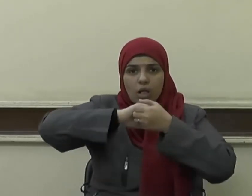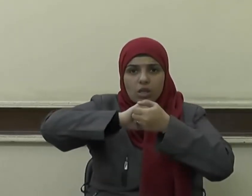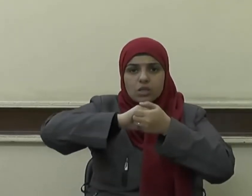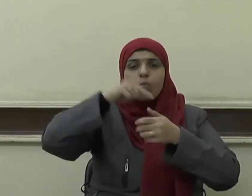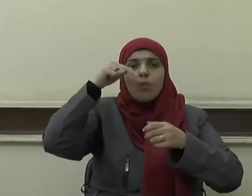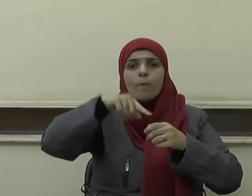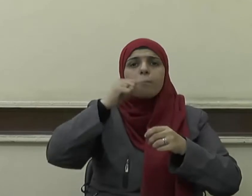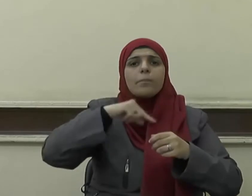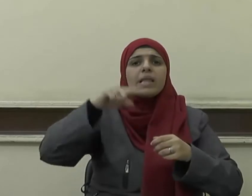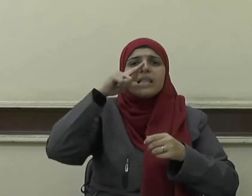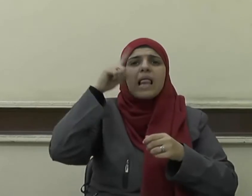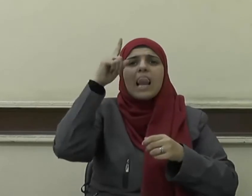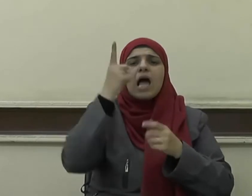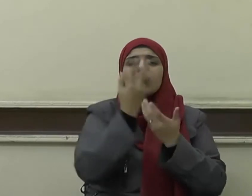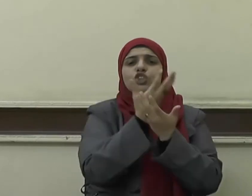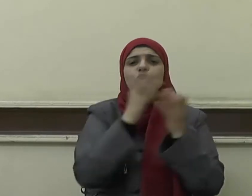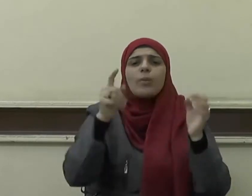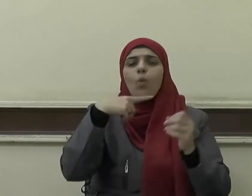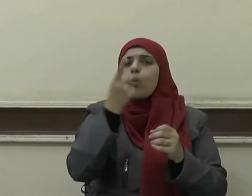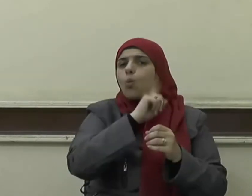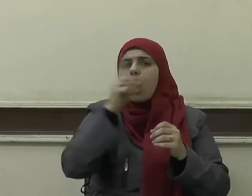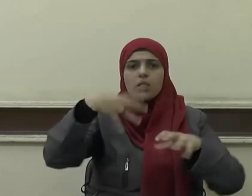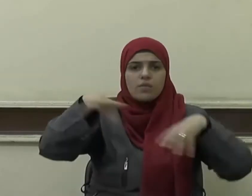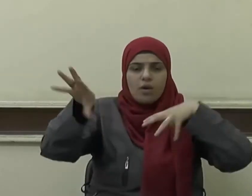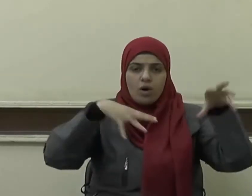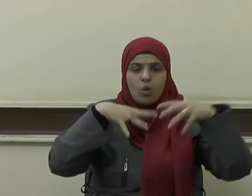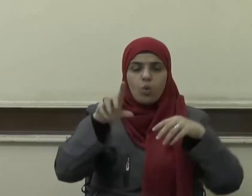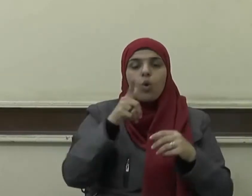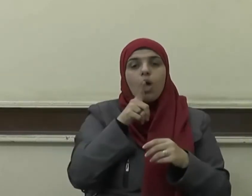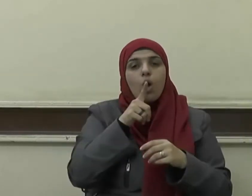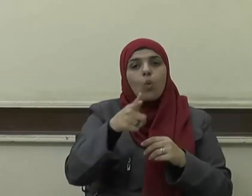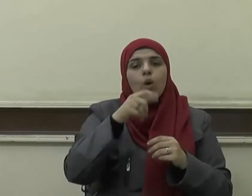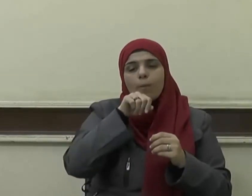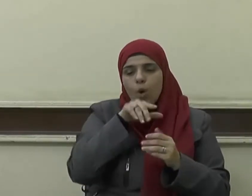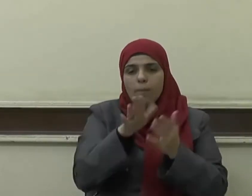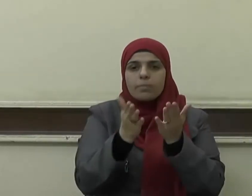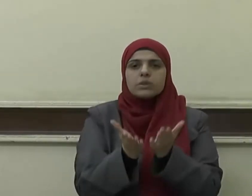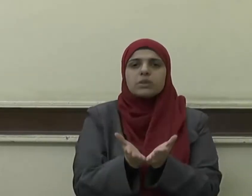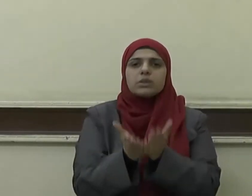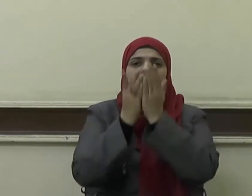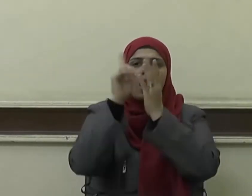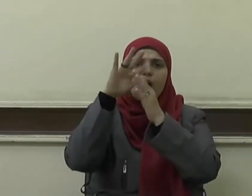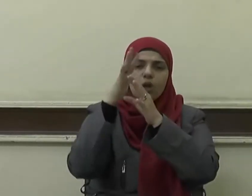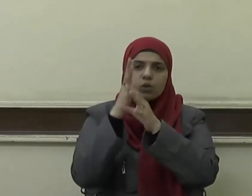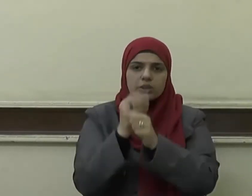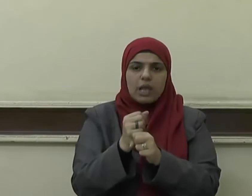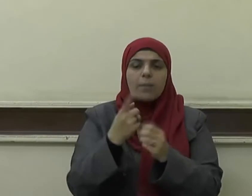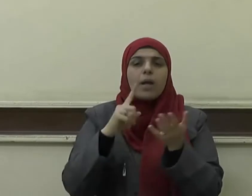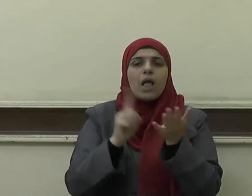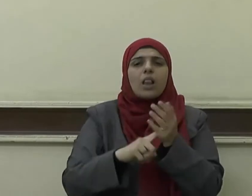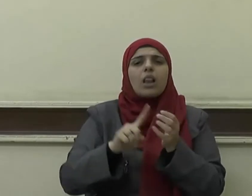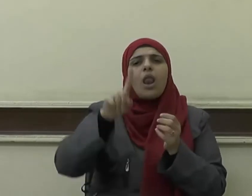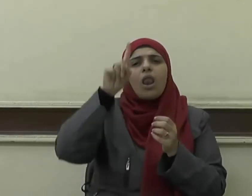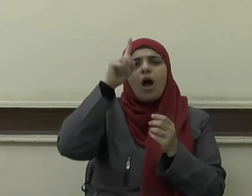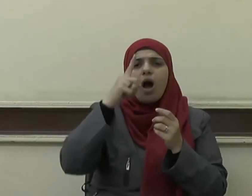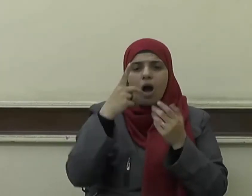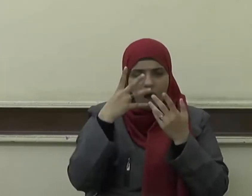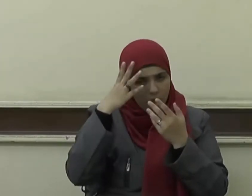ويقول صلى الله عليه وسلم إن الله يرضى لكم ثلاثا ويكره لكم ثلاثا